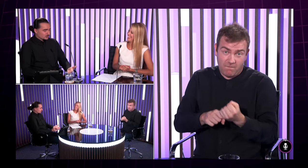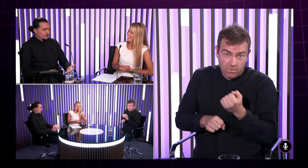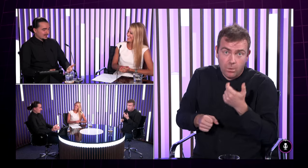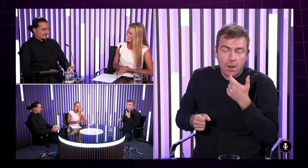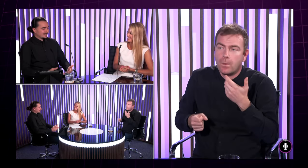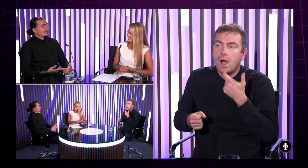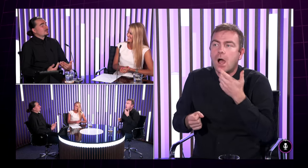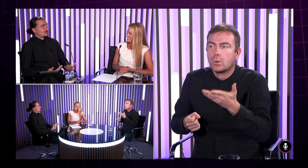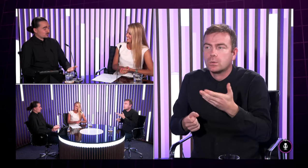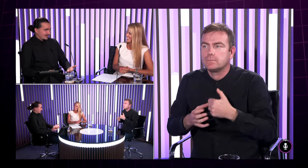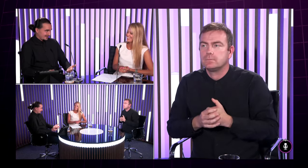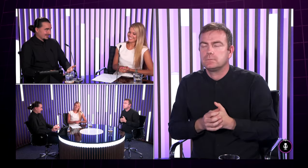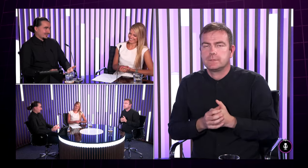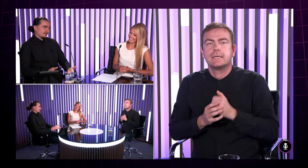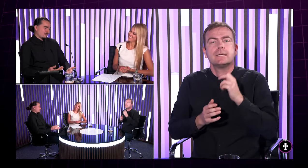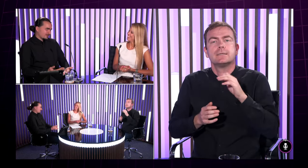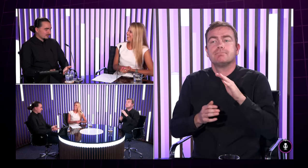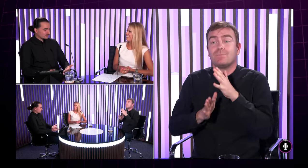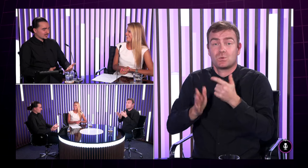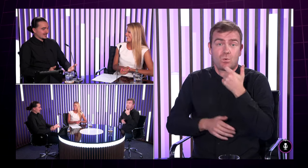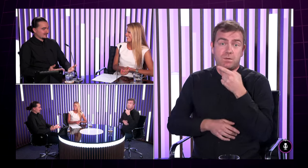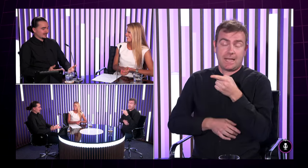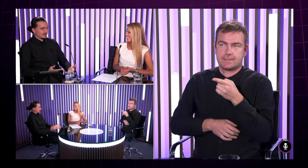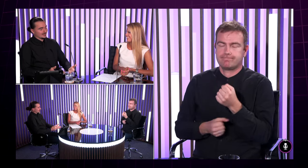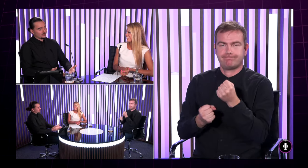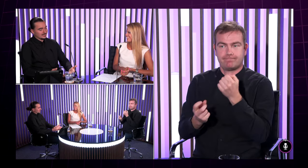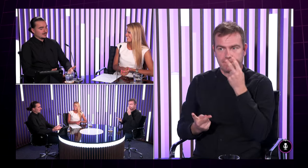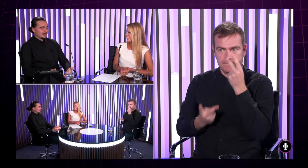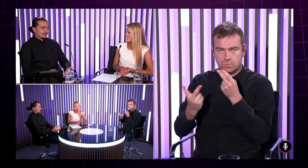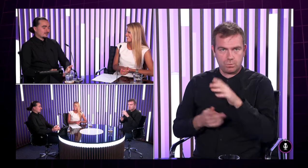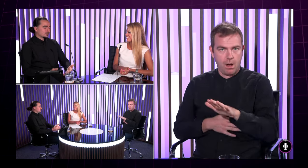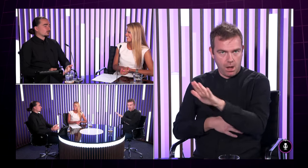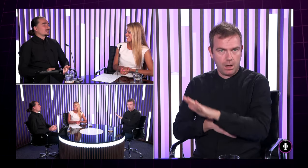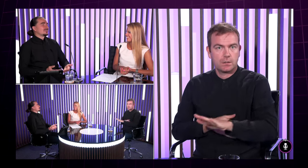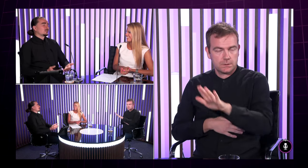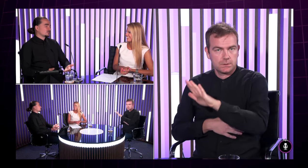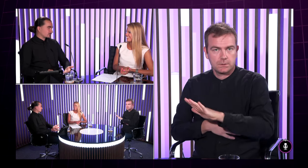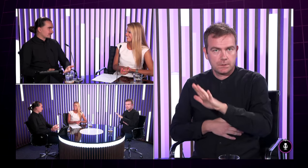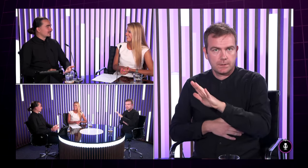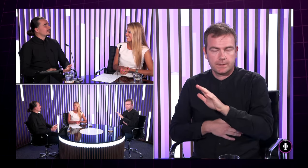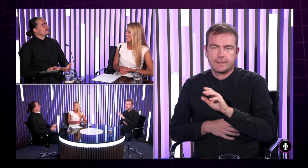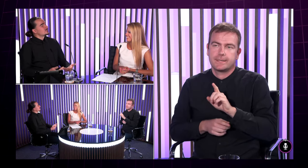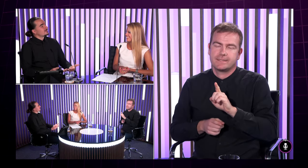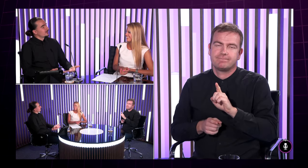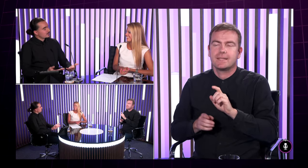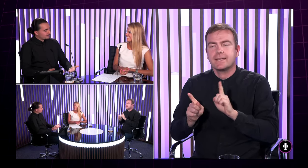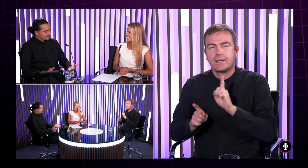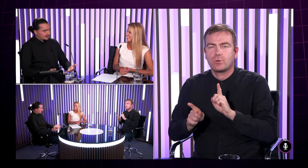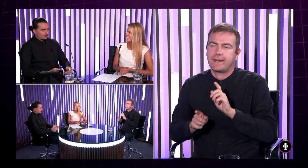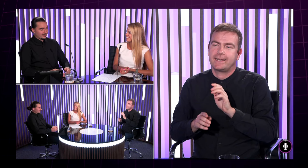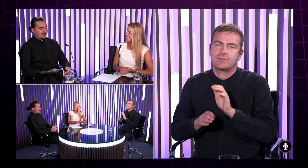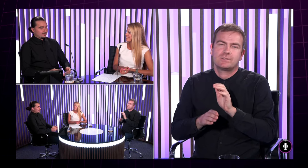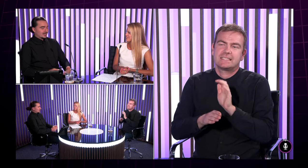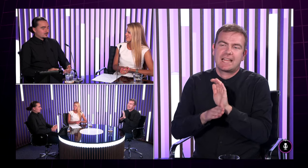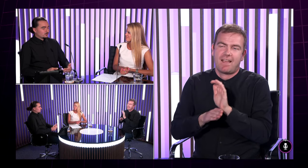ten posunkový jazyk je teda veľmi vizuálny a povedal by som že aj veľa teda takýchto tých tých posunkov ktoré ja nerád učím ktoré sa ale teda samozrejme veľa ľudí